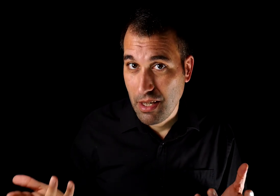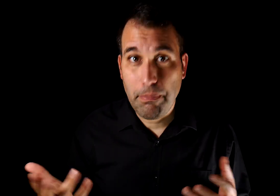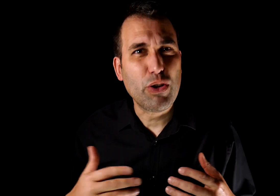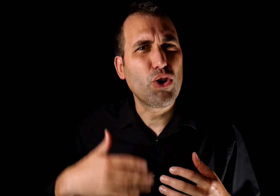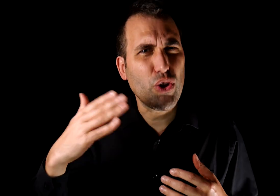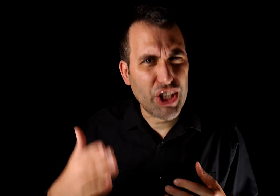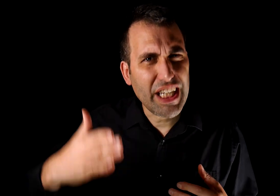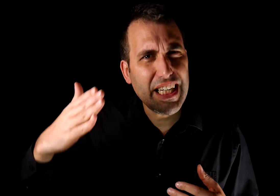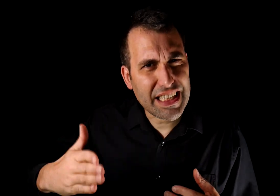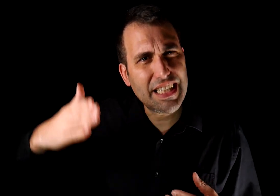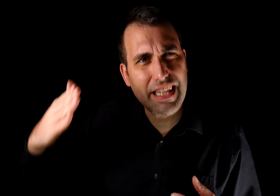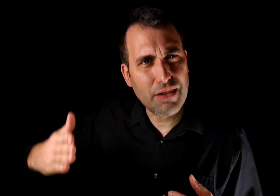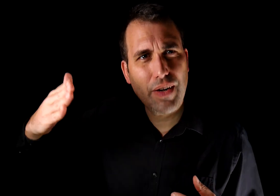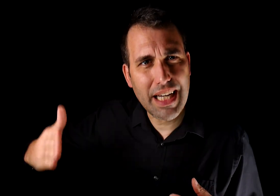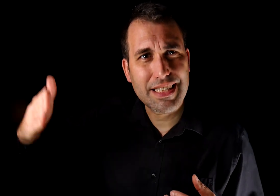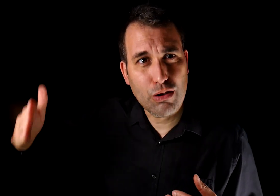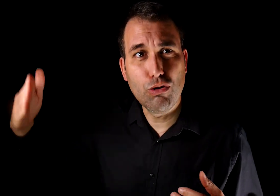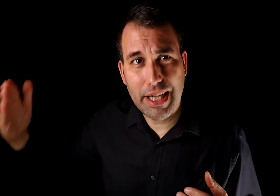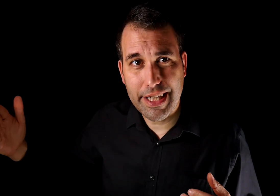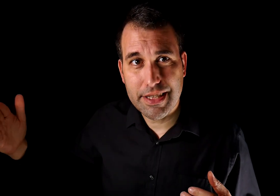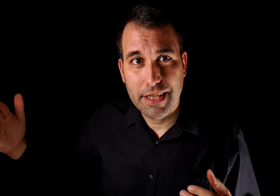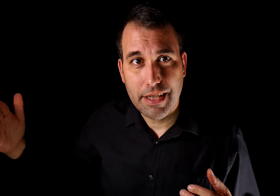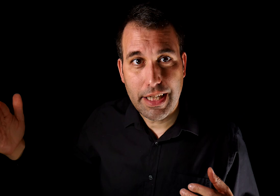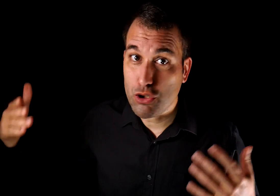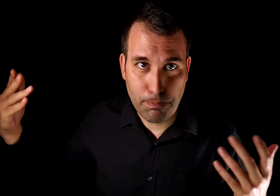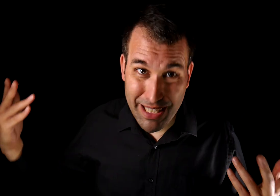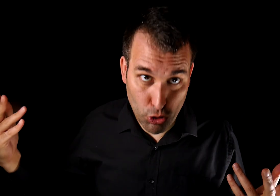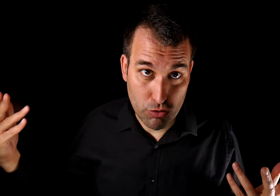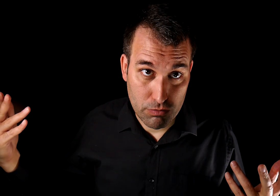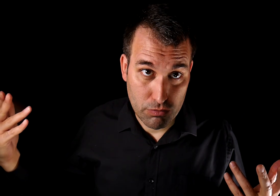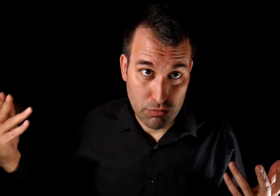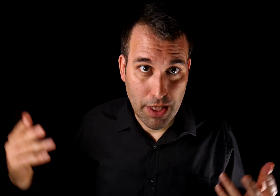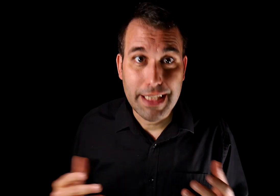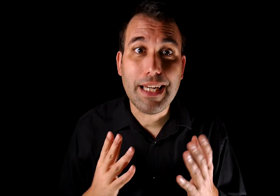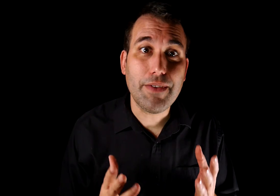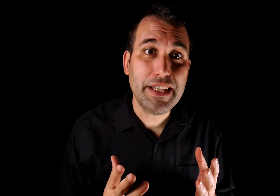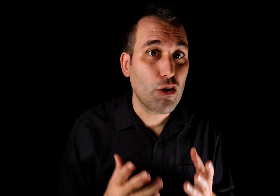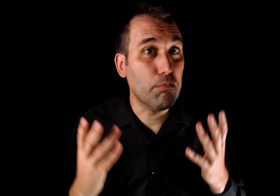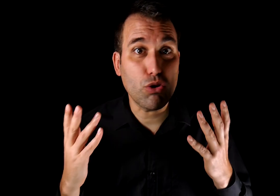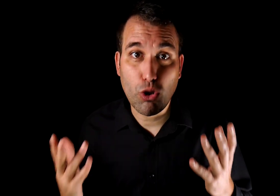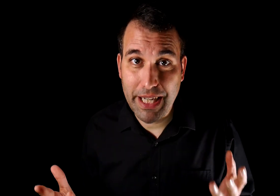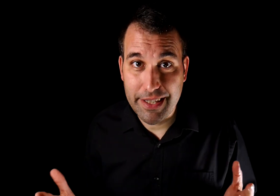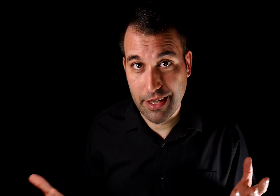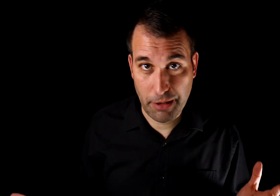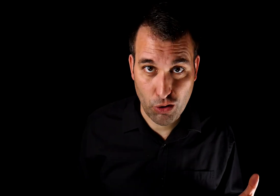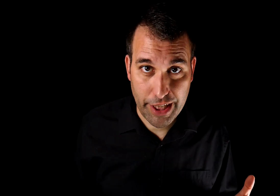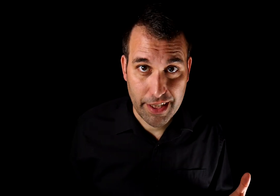Pero docenas de red flags acumuladas es un patrón. Es el equivalente a un modus operandi en criminología.